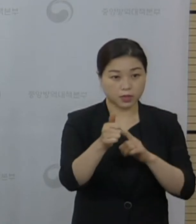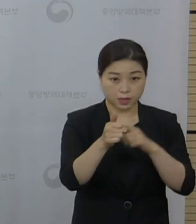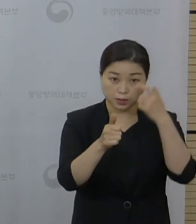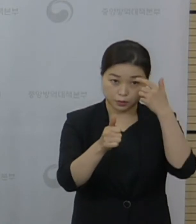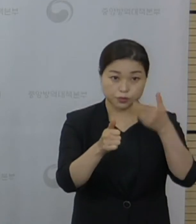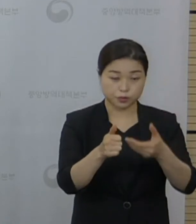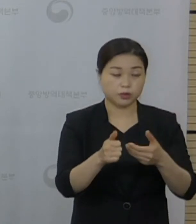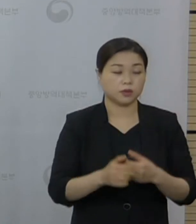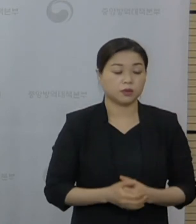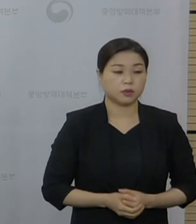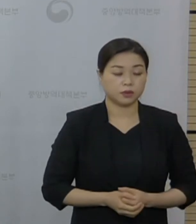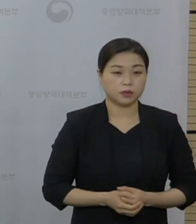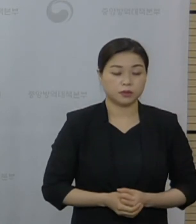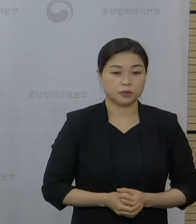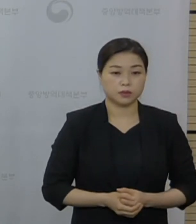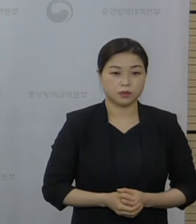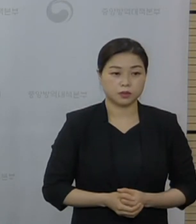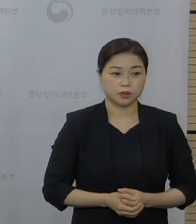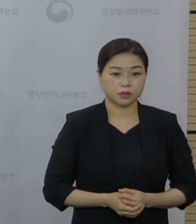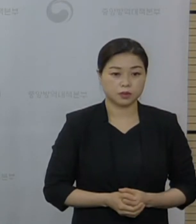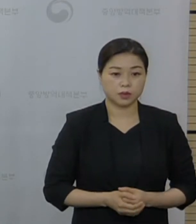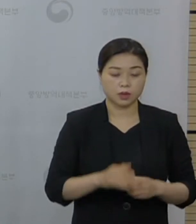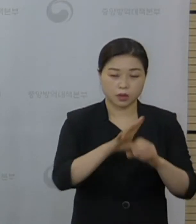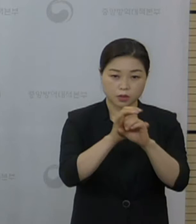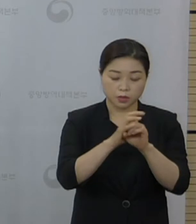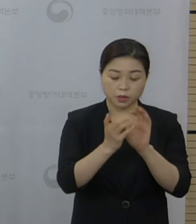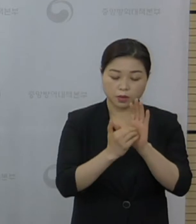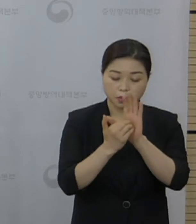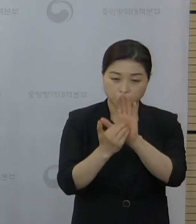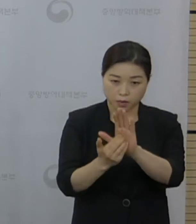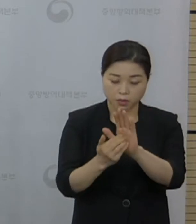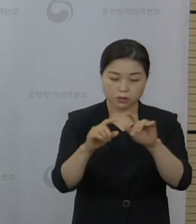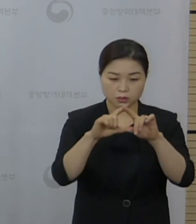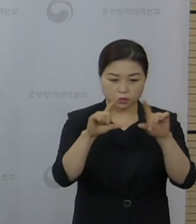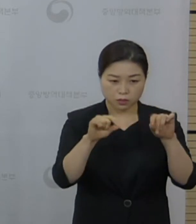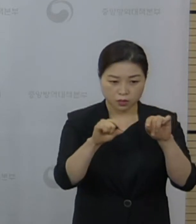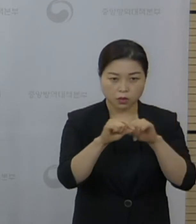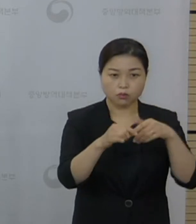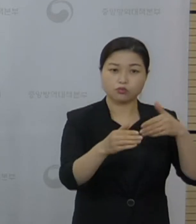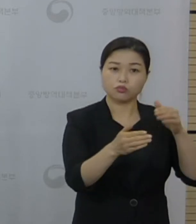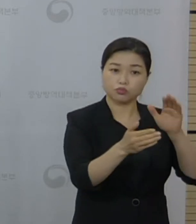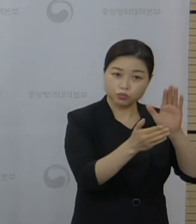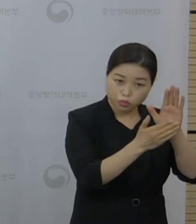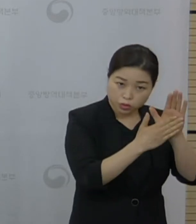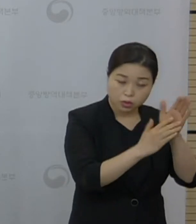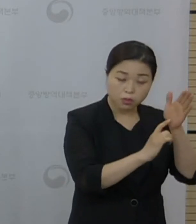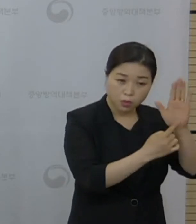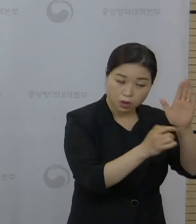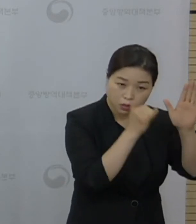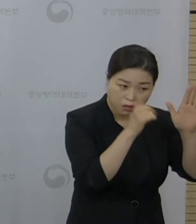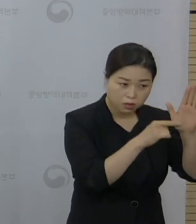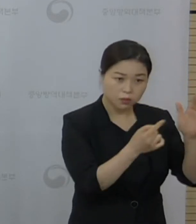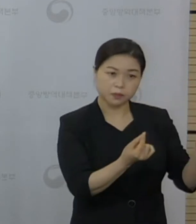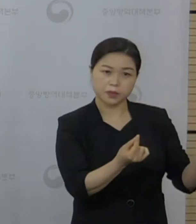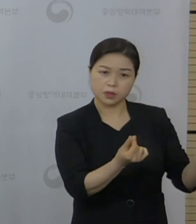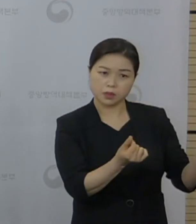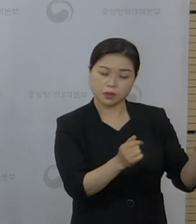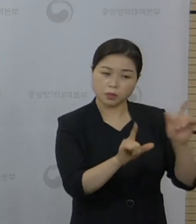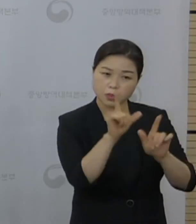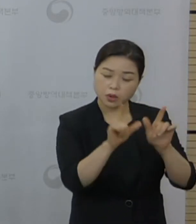예방접종 스티커는 남의 스티커를 미접종자가 임의로 붙여서 쓰거나 비슷한 모양으로 만드는 등